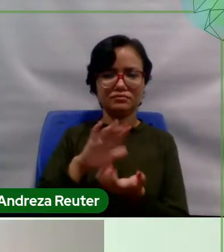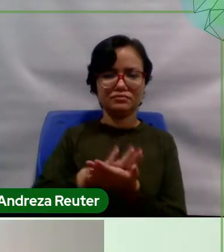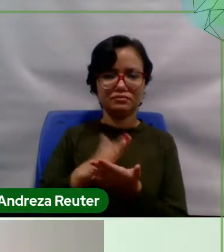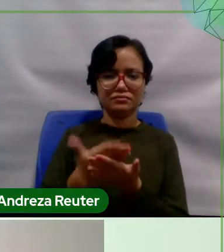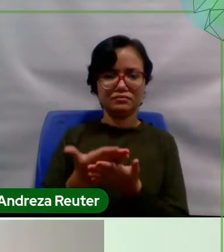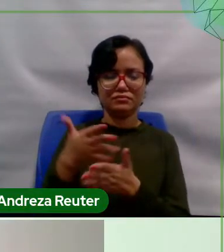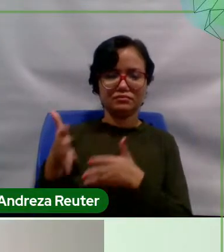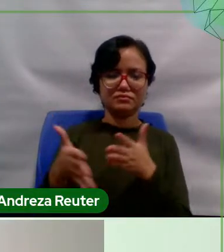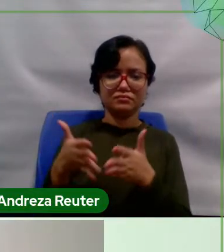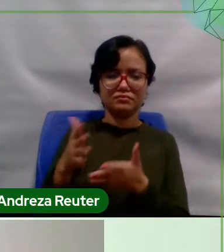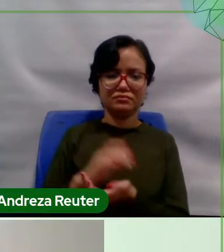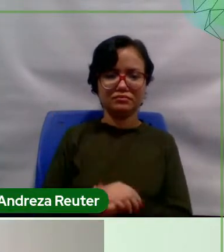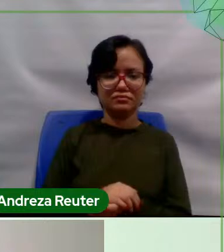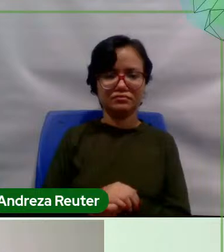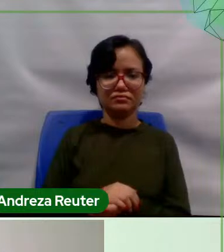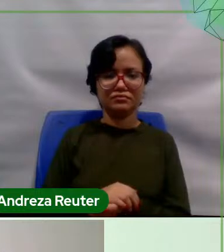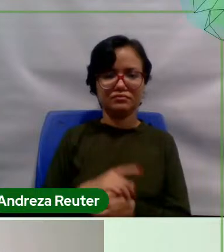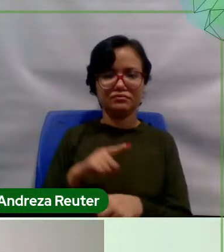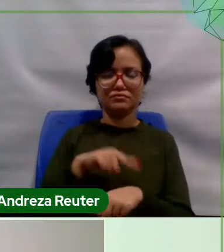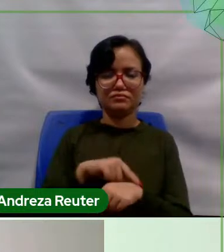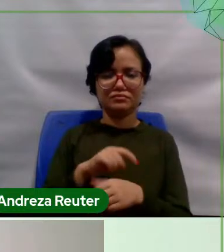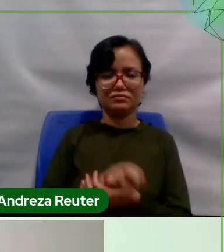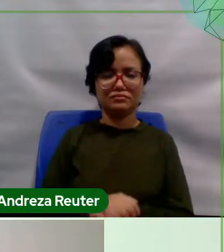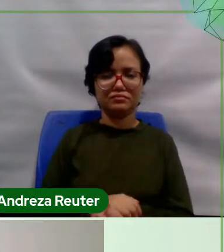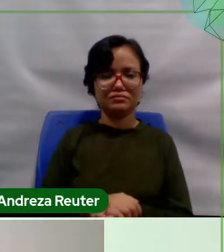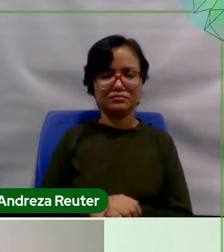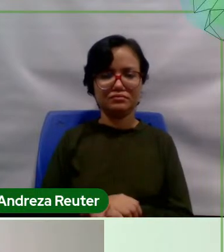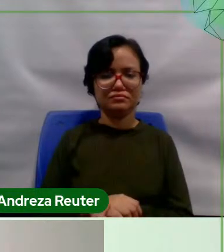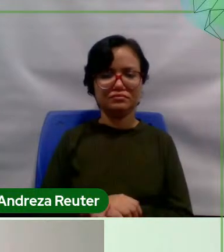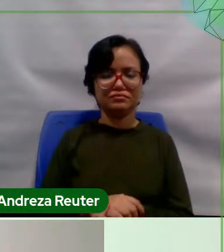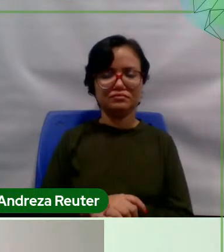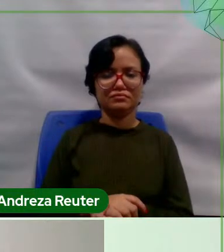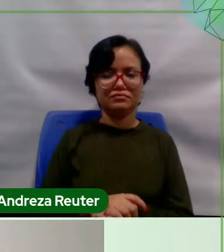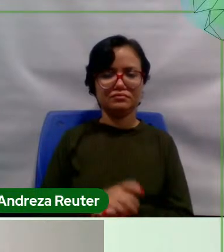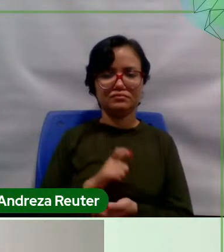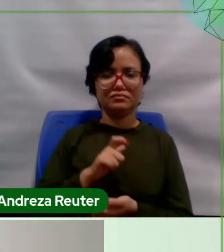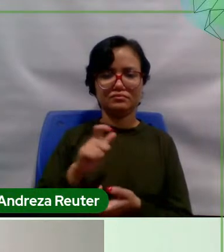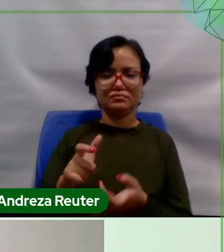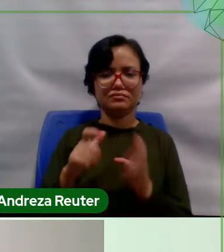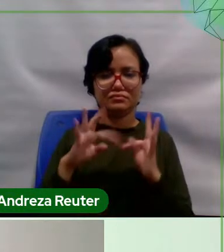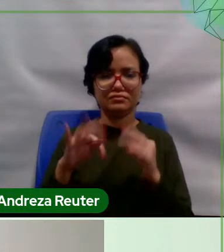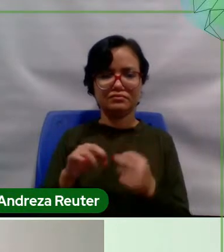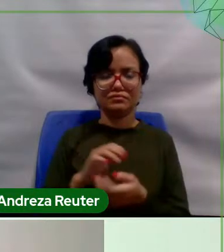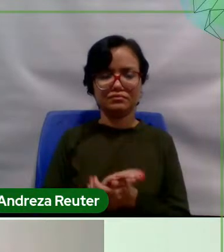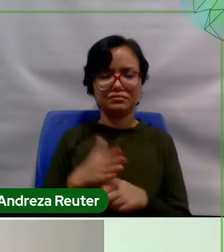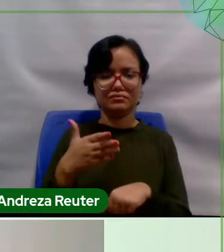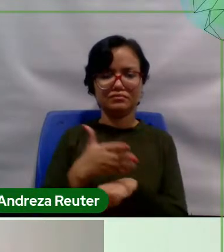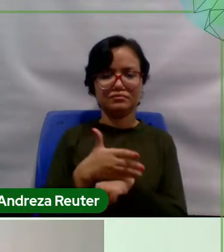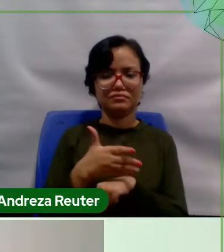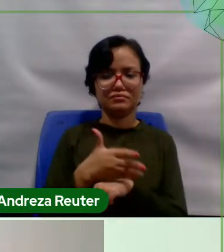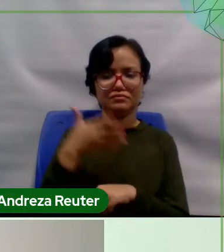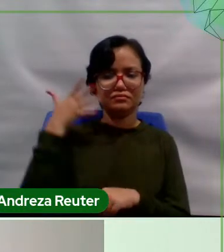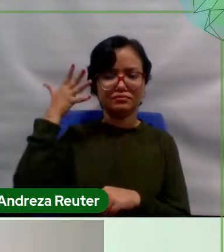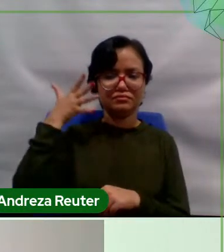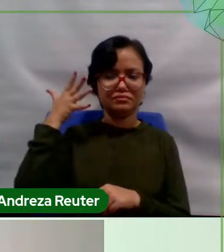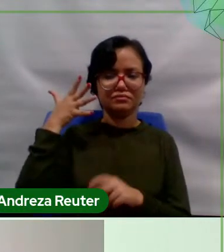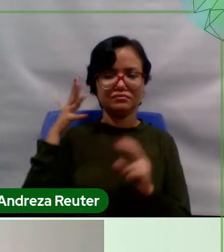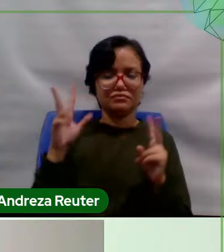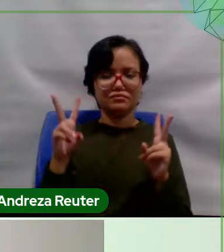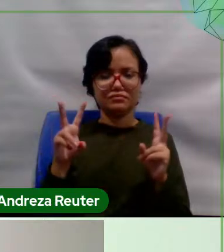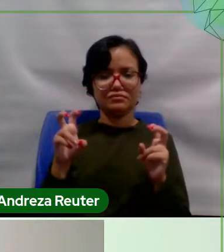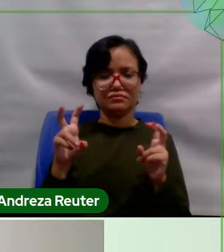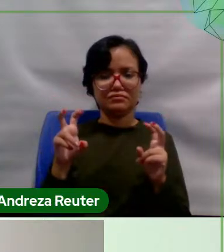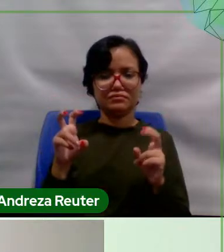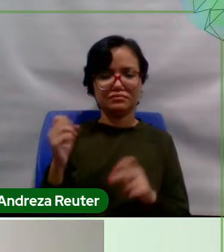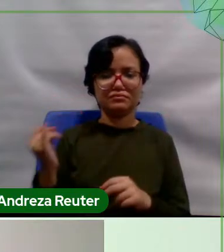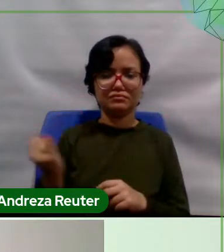E a partir deste momento, nós ficaremos, e convidamos a todos, né, para participar da palestra intitulada A